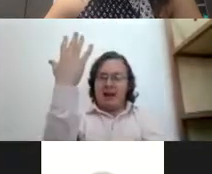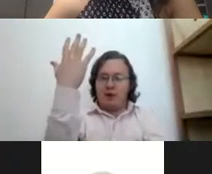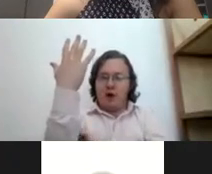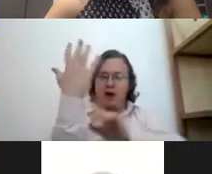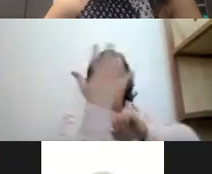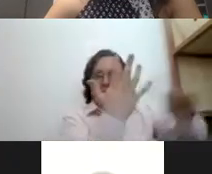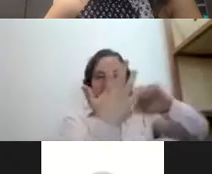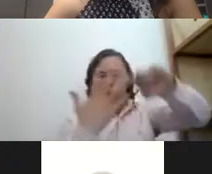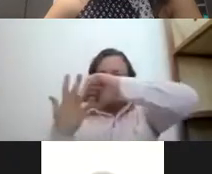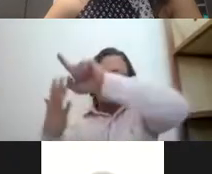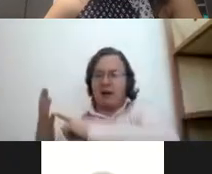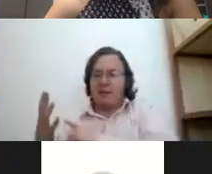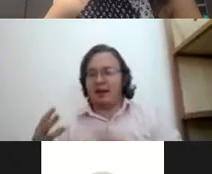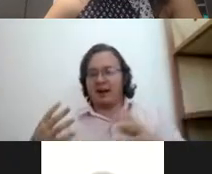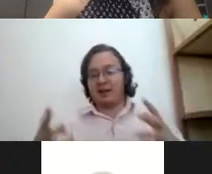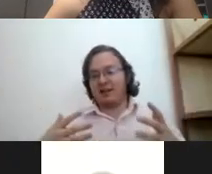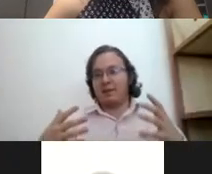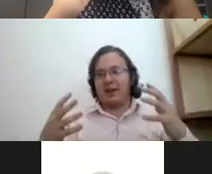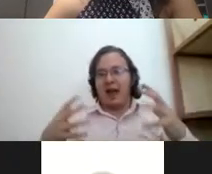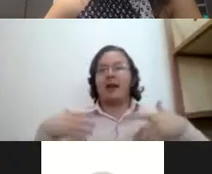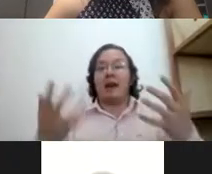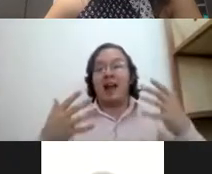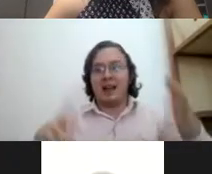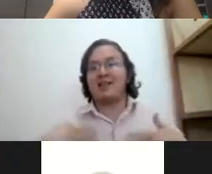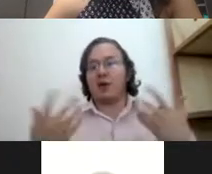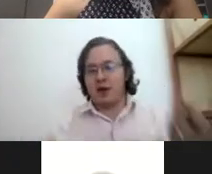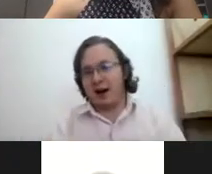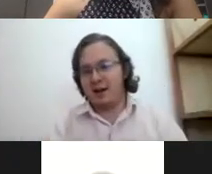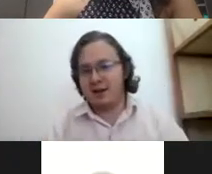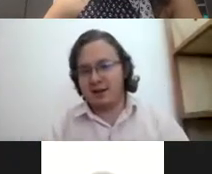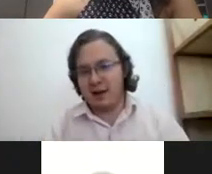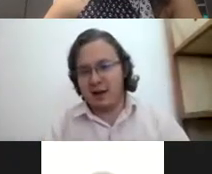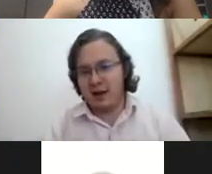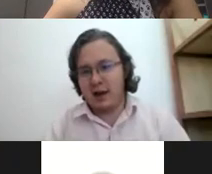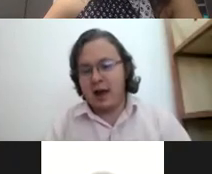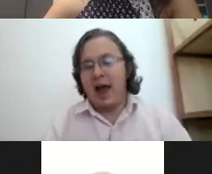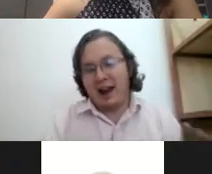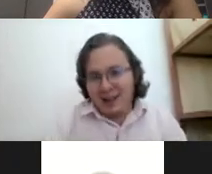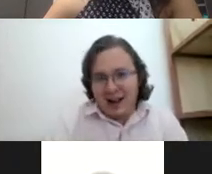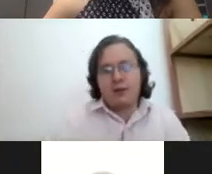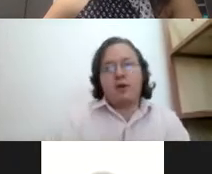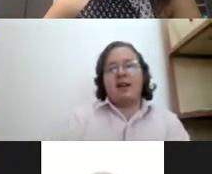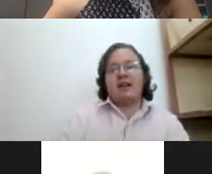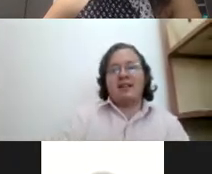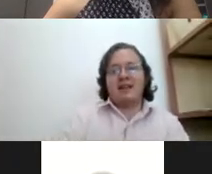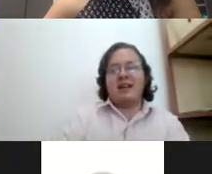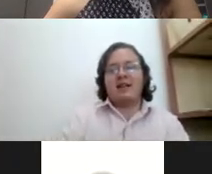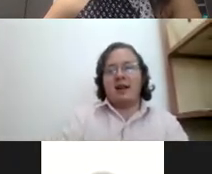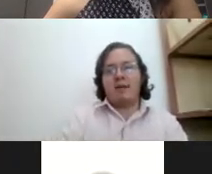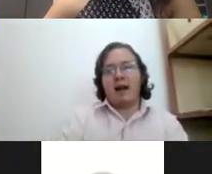inclusión pero trae muchas ramas esas ramas que hay que ver y hay que desarrollar en este caso yo les quise y les quería hablar